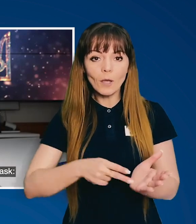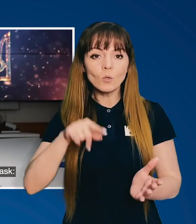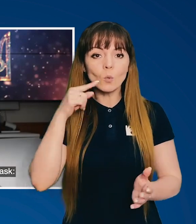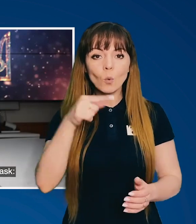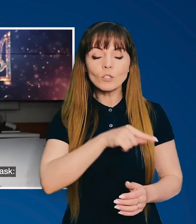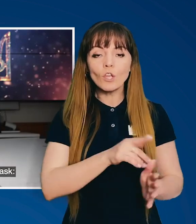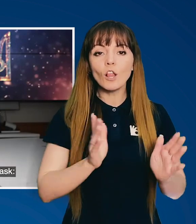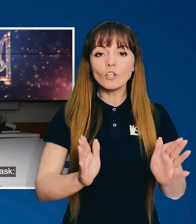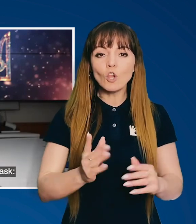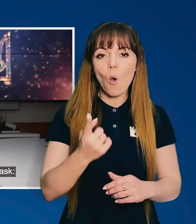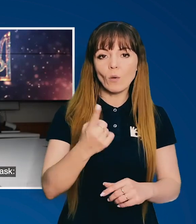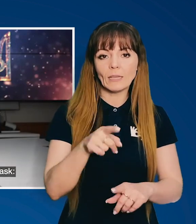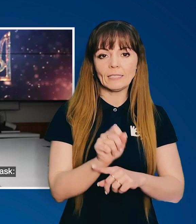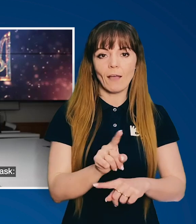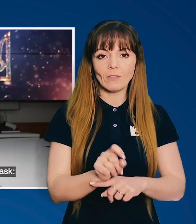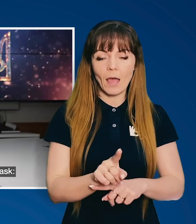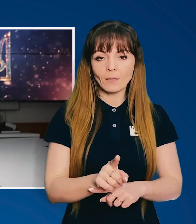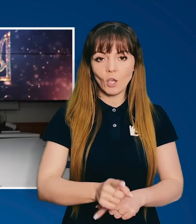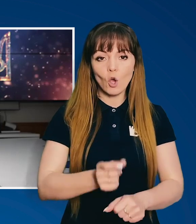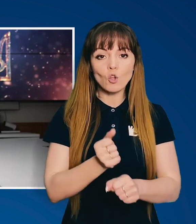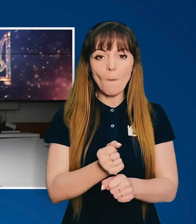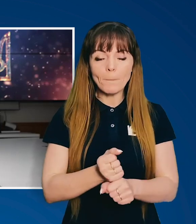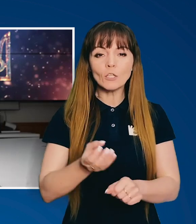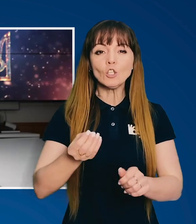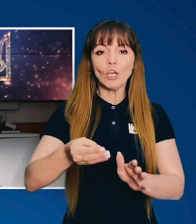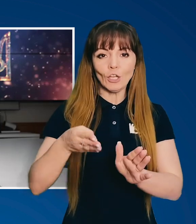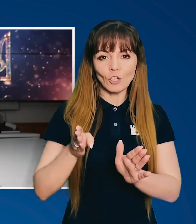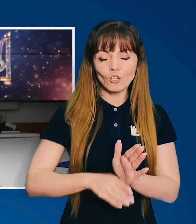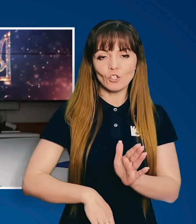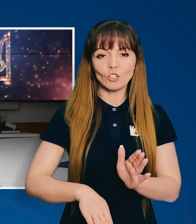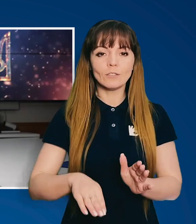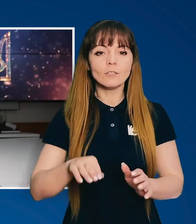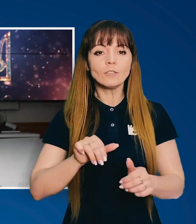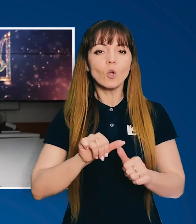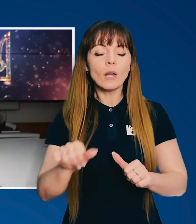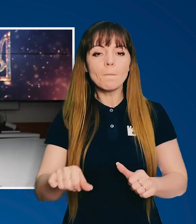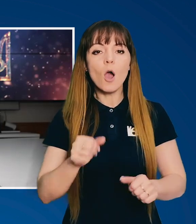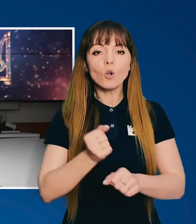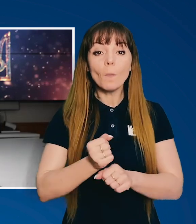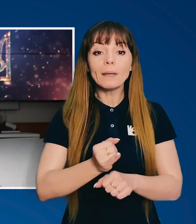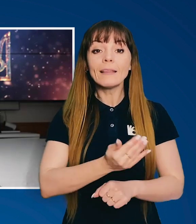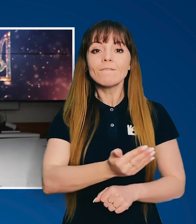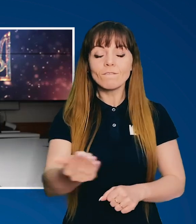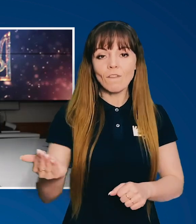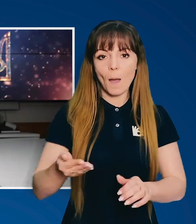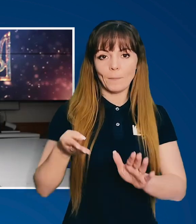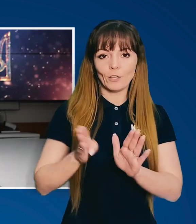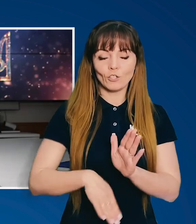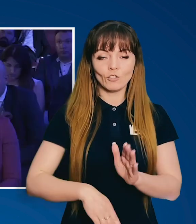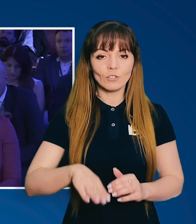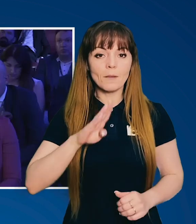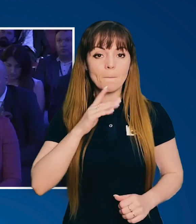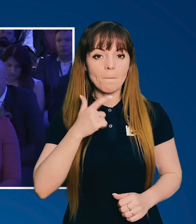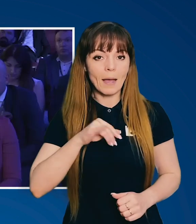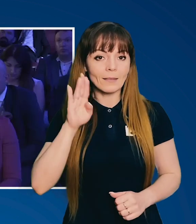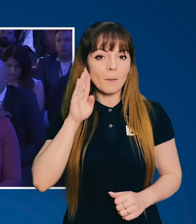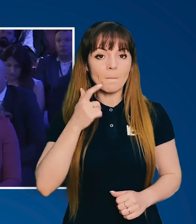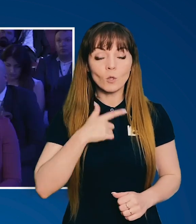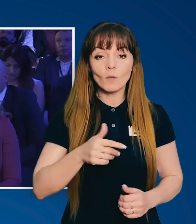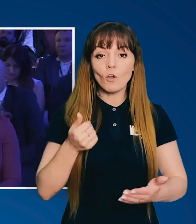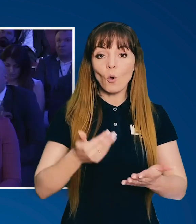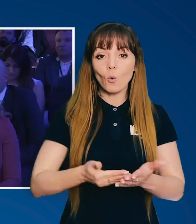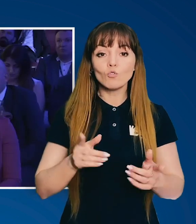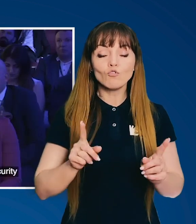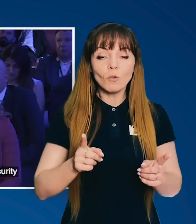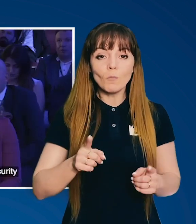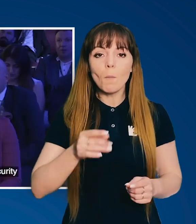інструменту Росії лише одне завдання – робити гірше. Зокрема, робити і вам гірше. Пані